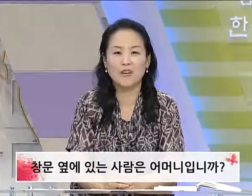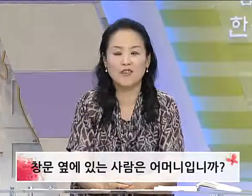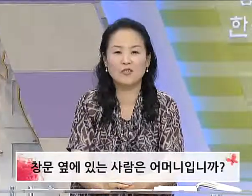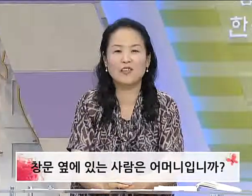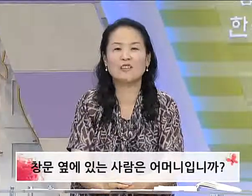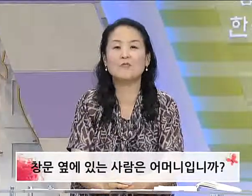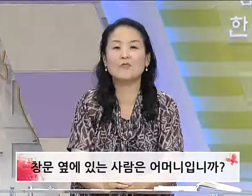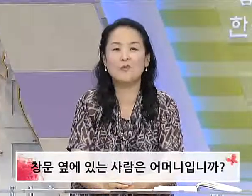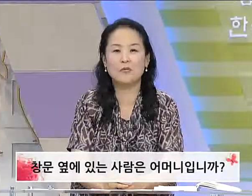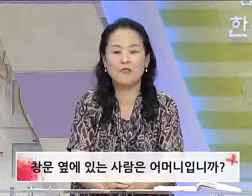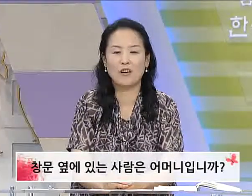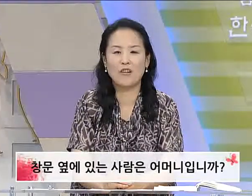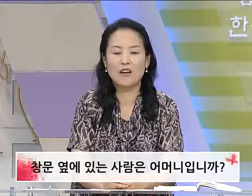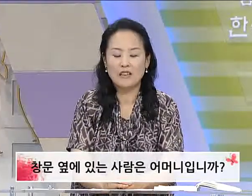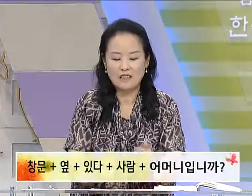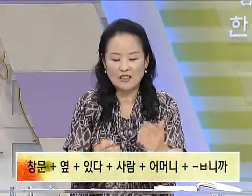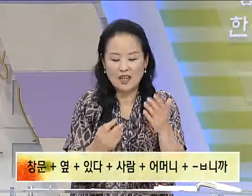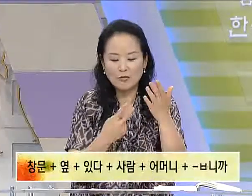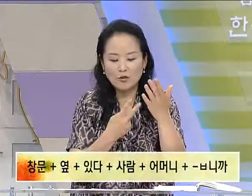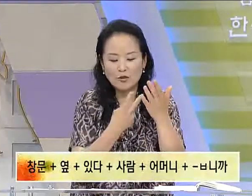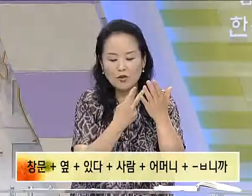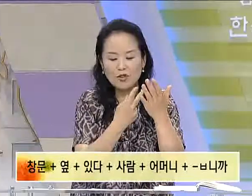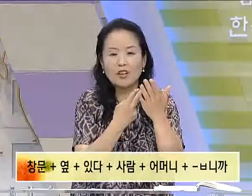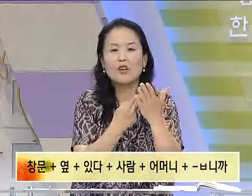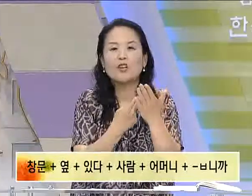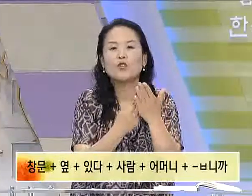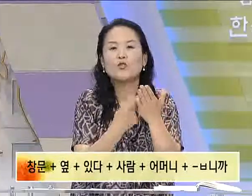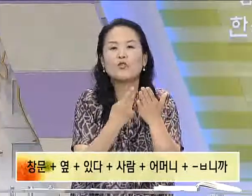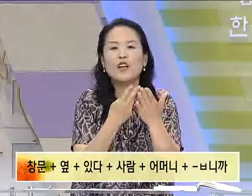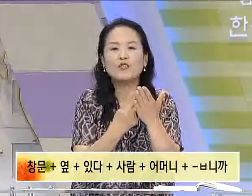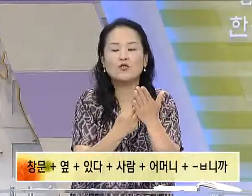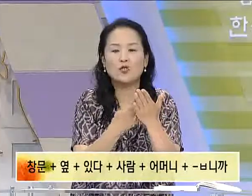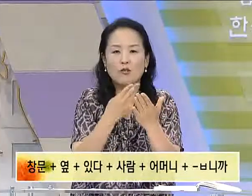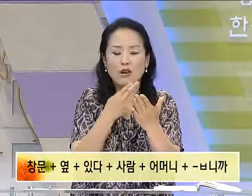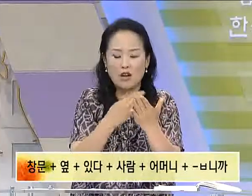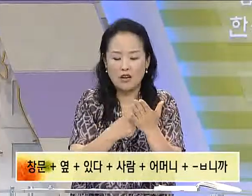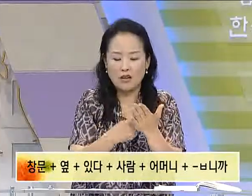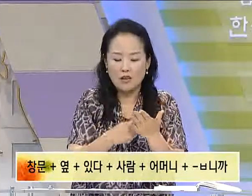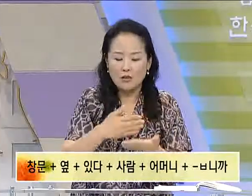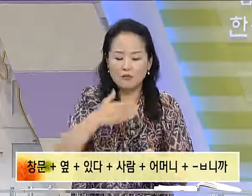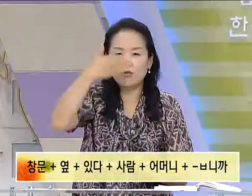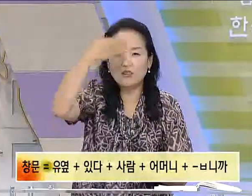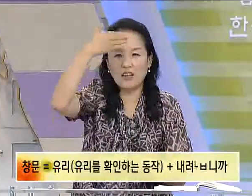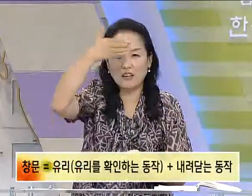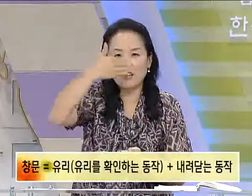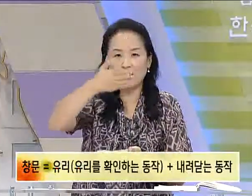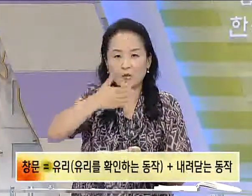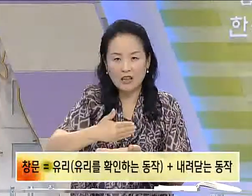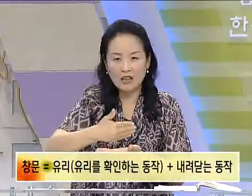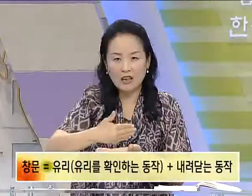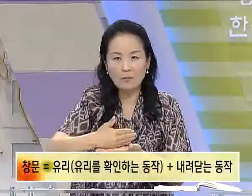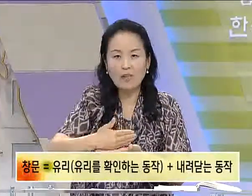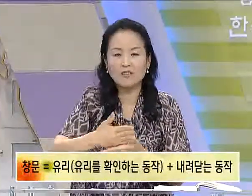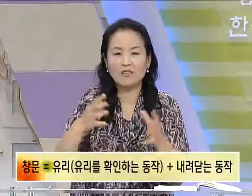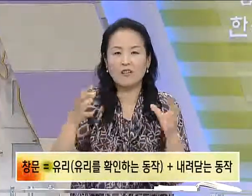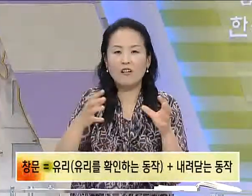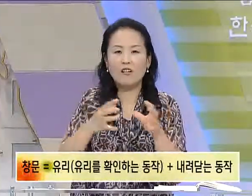없겠죠? 자, 창문 배워볼까요? 자, 창문은 유리라는 수화와 문을 내려닫는 동작이 합해져서